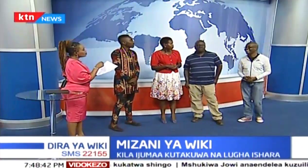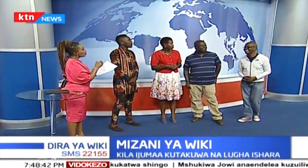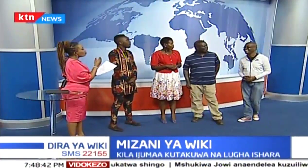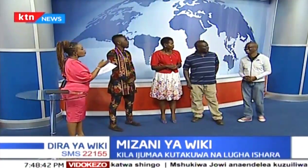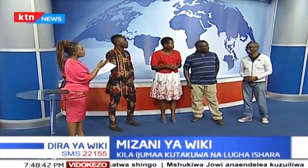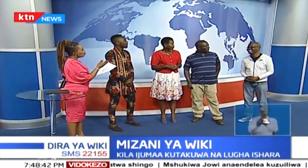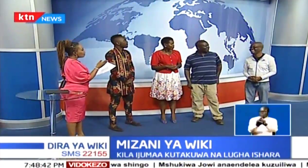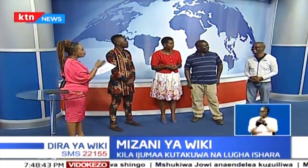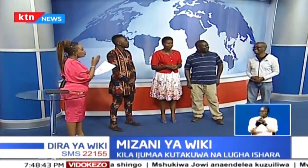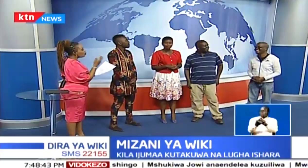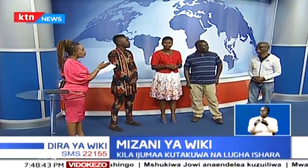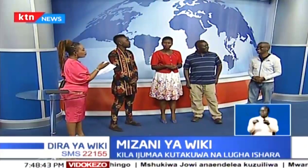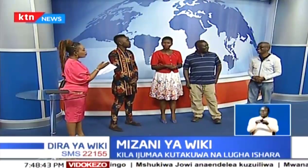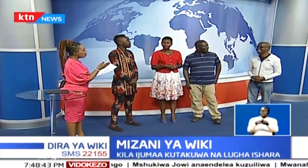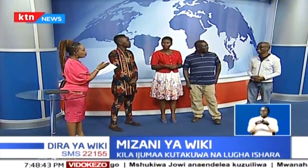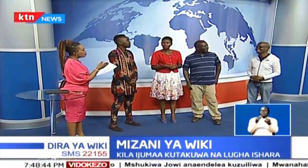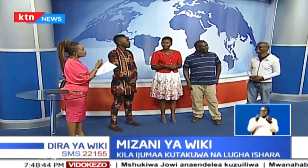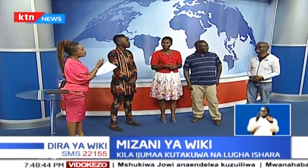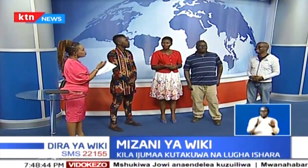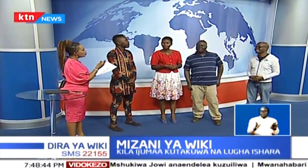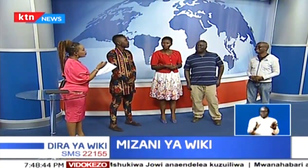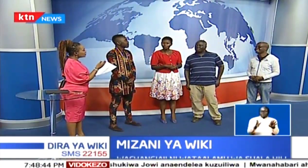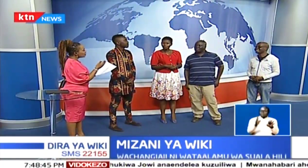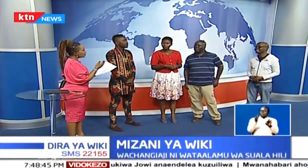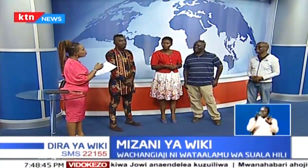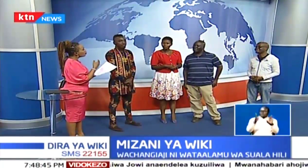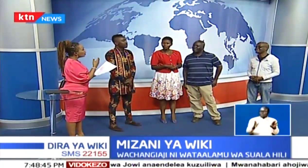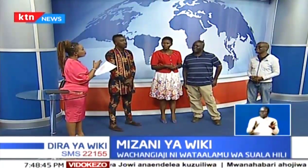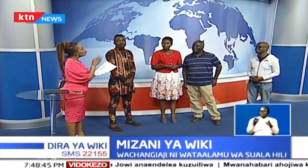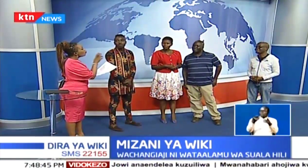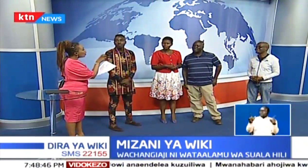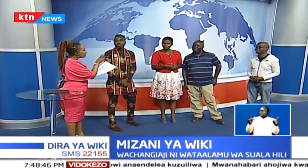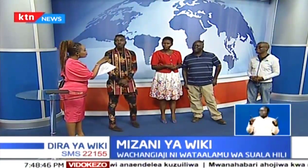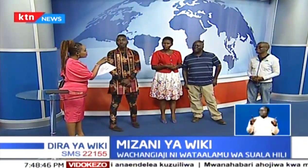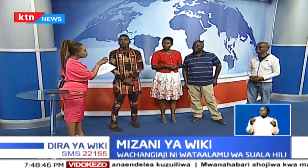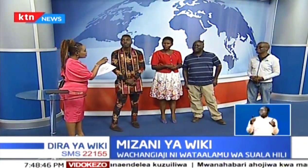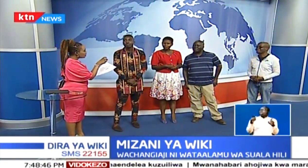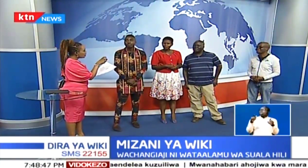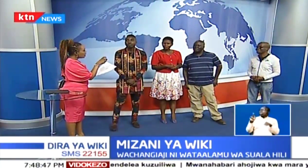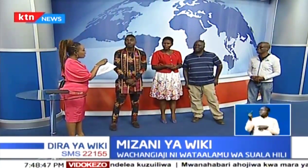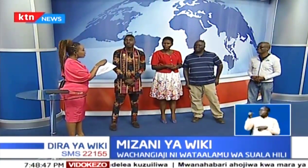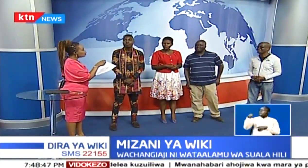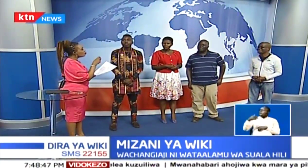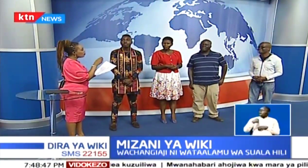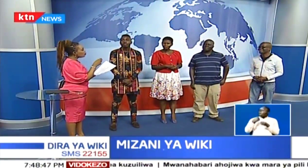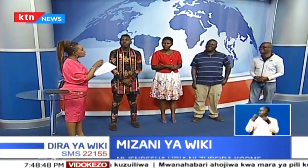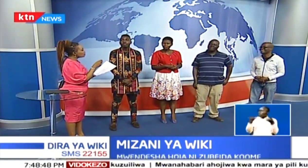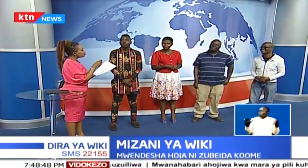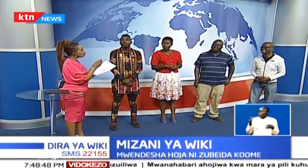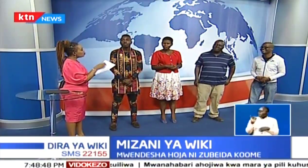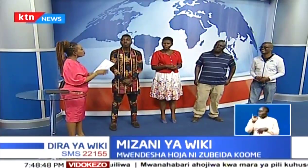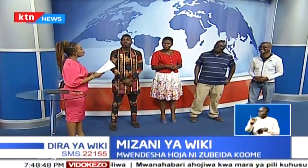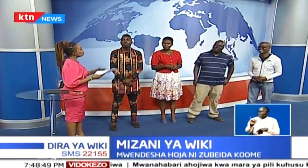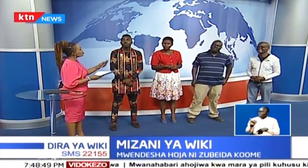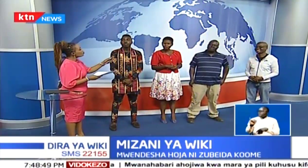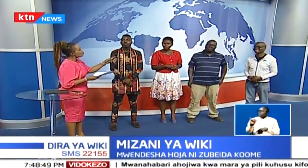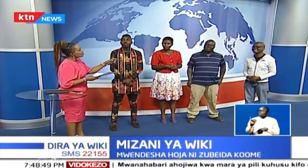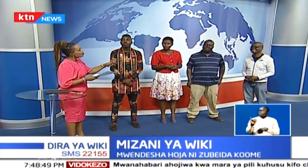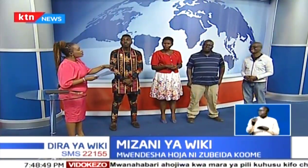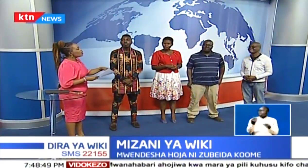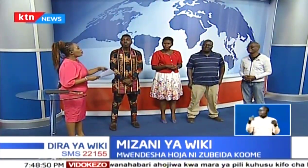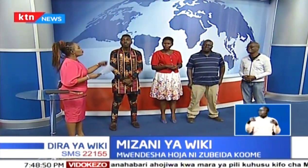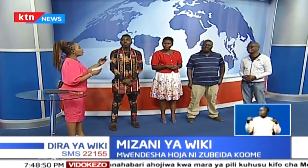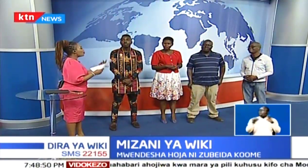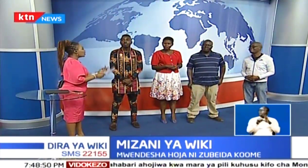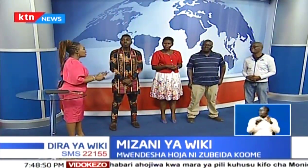kwa uwe binafsi, kama wakalimani, kama watafsiri wa luga ishara, unawona mkuuangapi nchini na hilo pengu linaeza kuzibabipi. Kwa